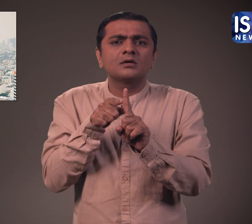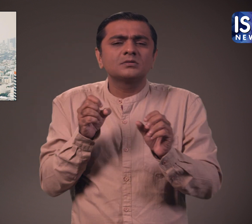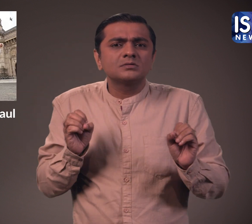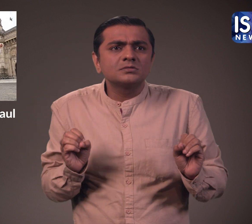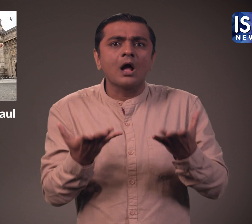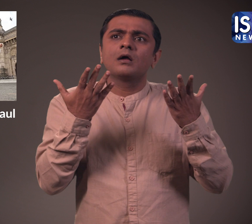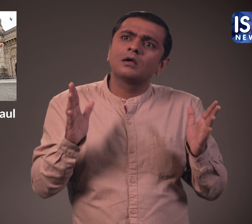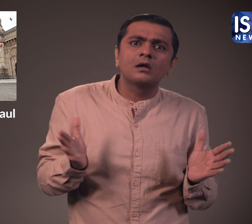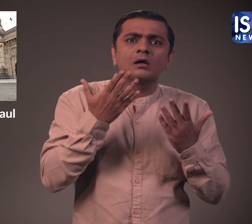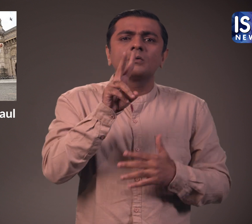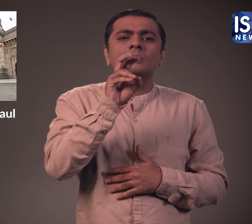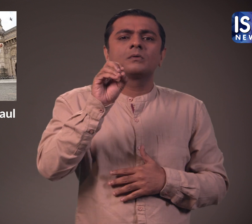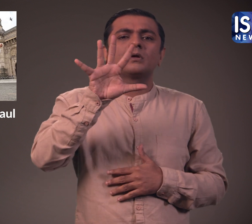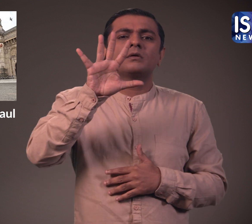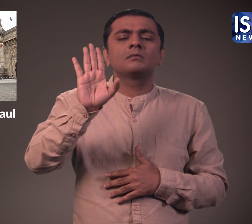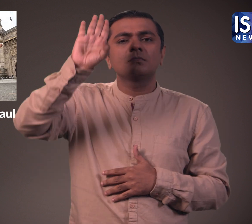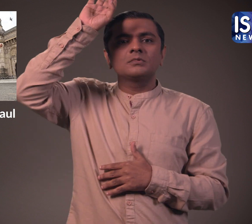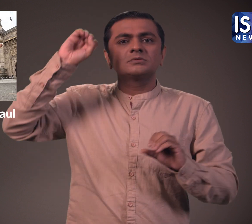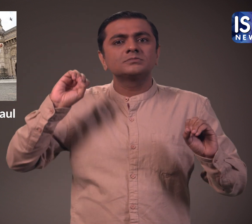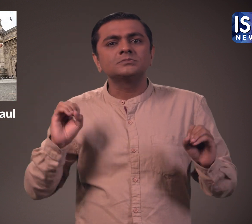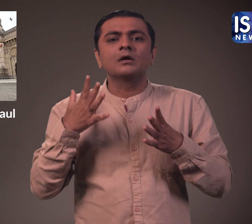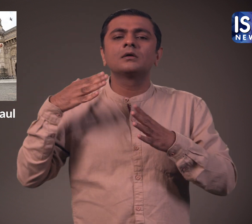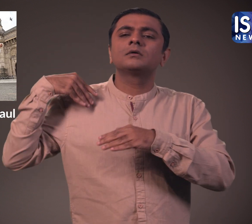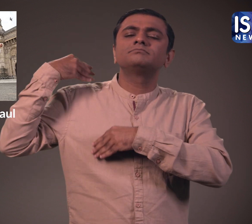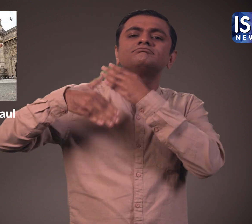है।